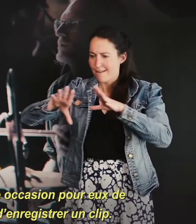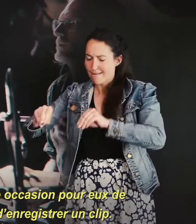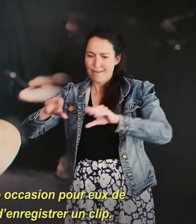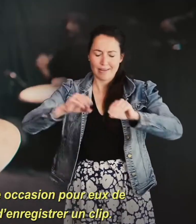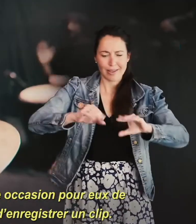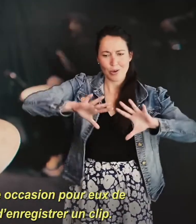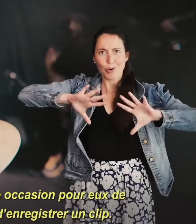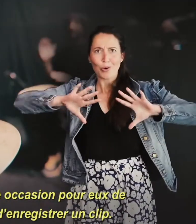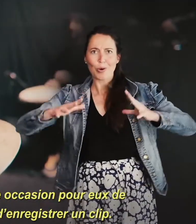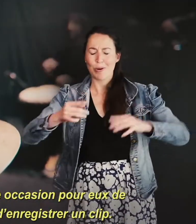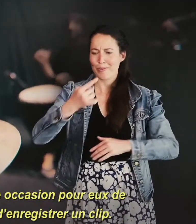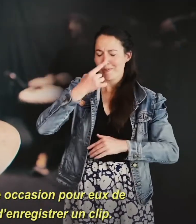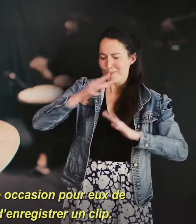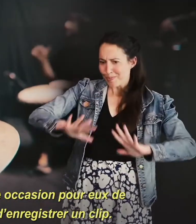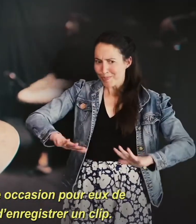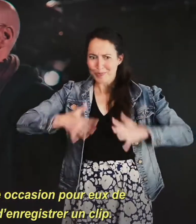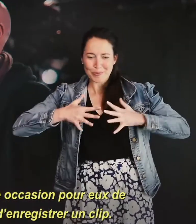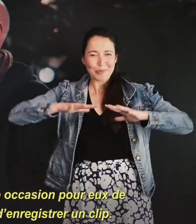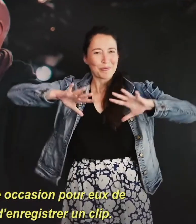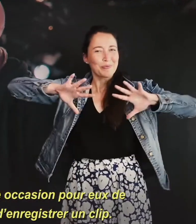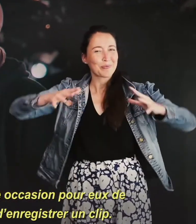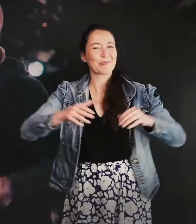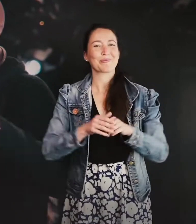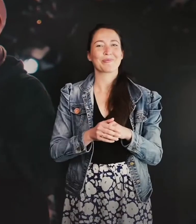et d'enregistrer un clip.